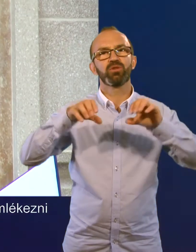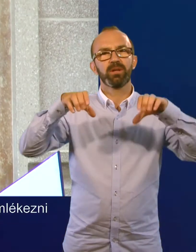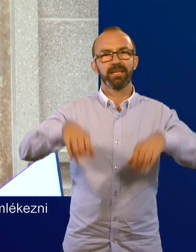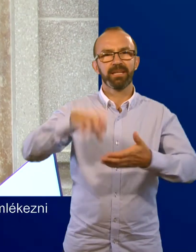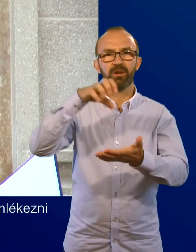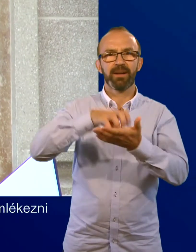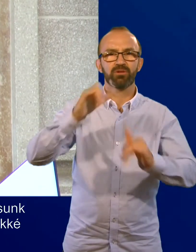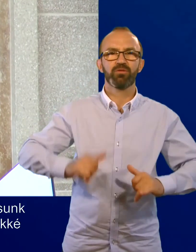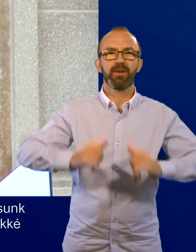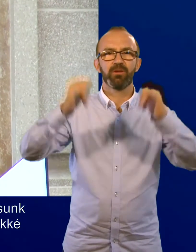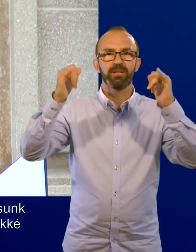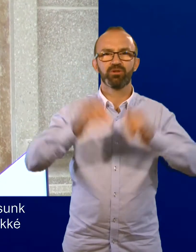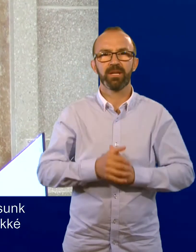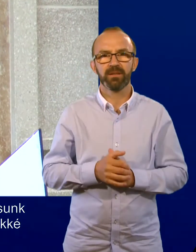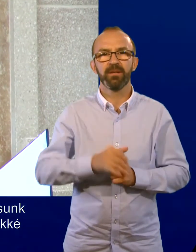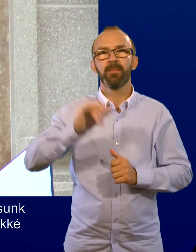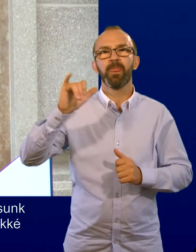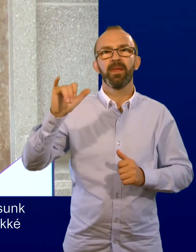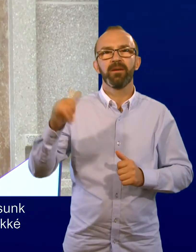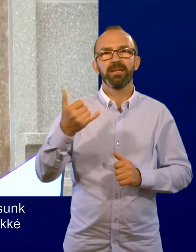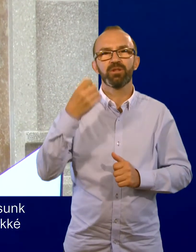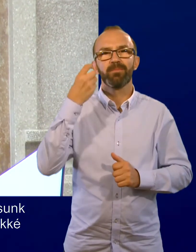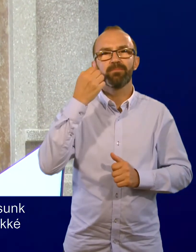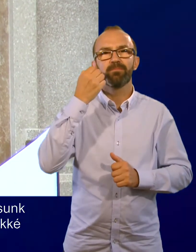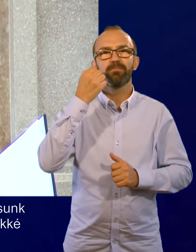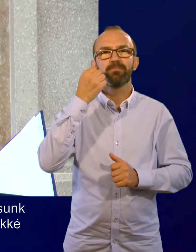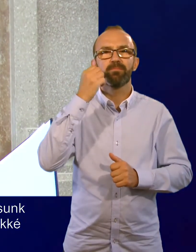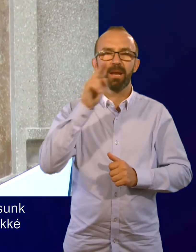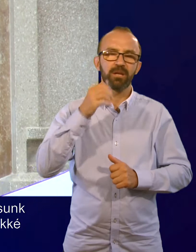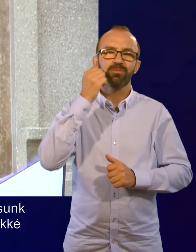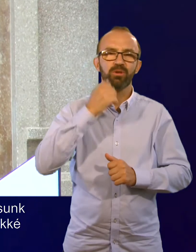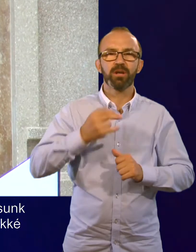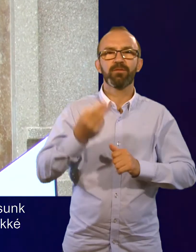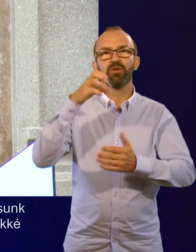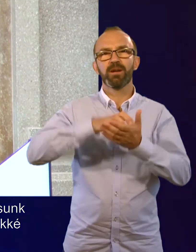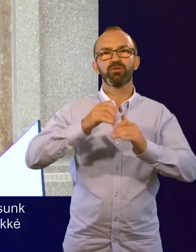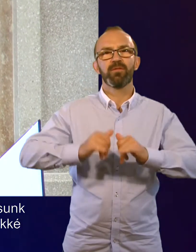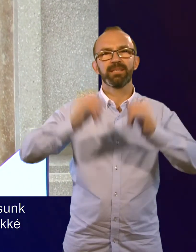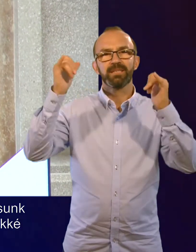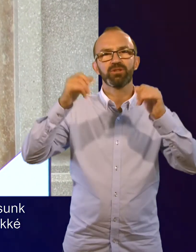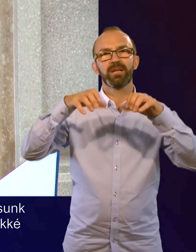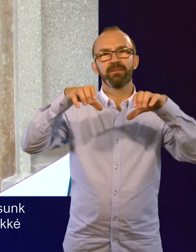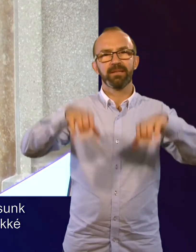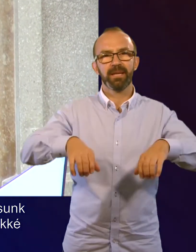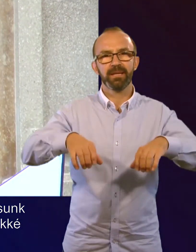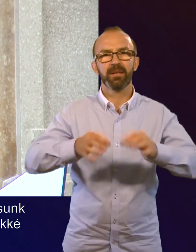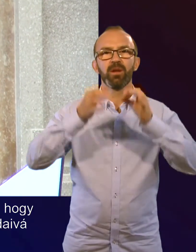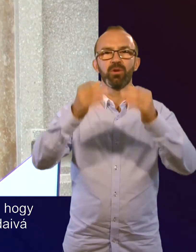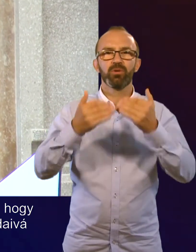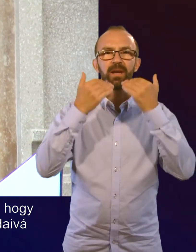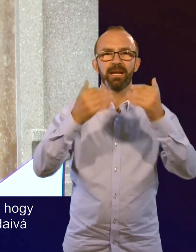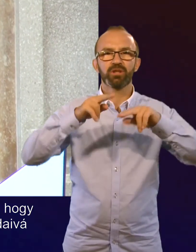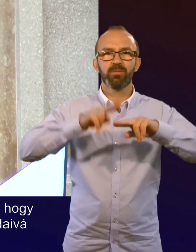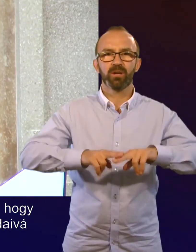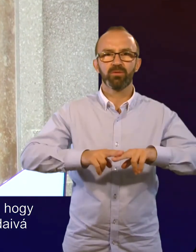sokat tettek városunk fejlődésért, és Balázs Mórnak fővárosunk fejlesztésért végrehajtott tetteért örökké